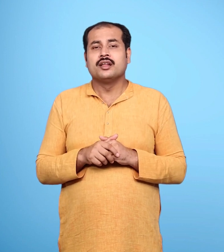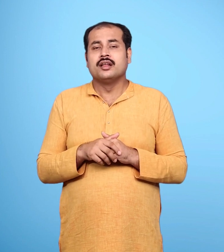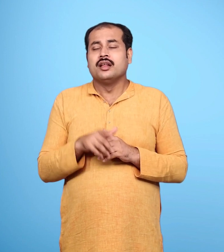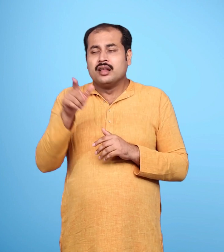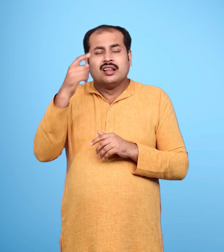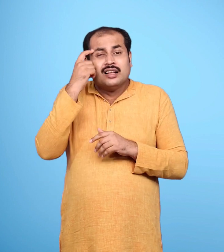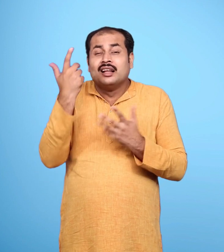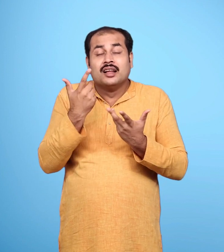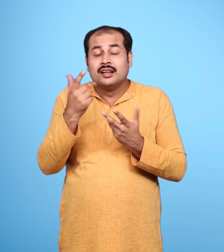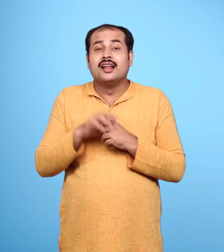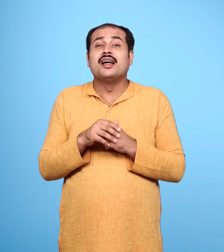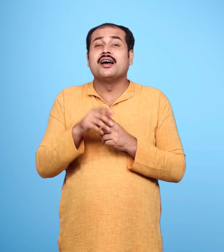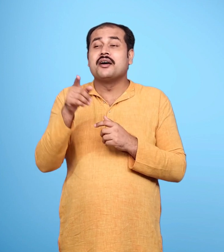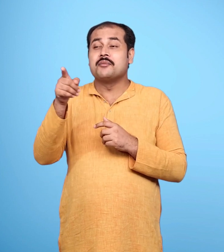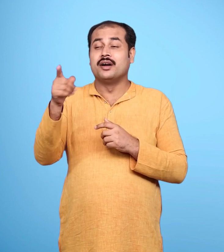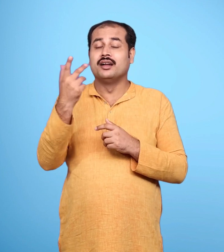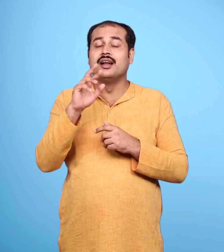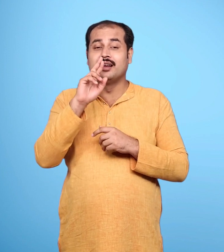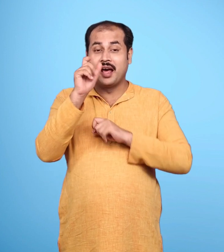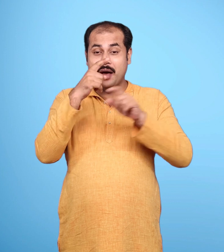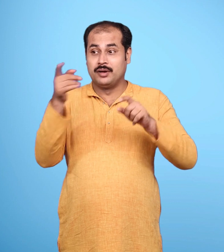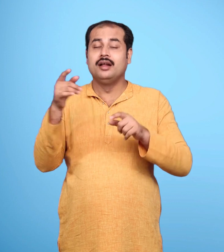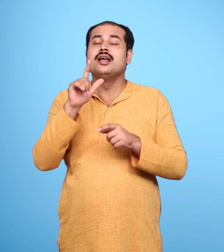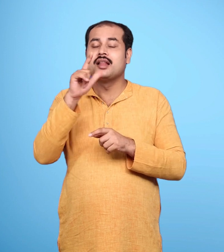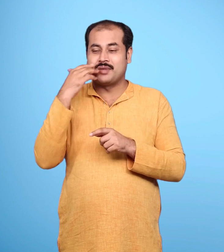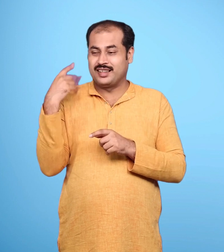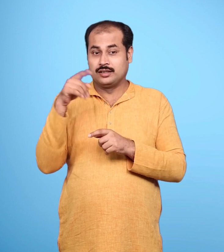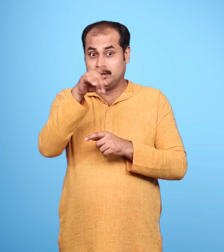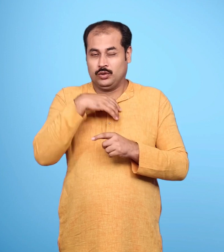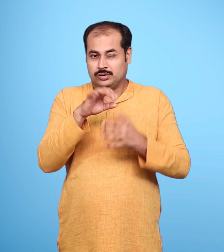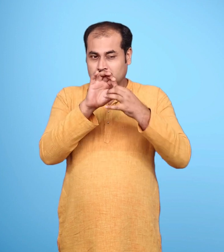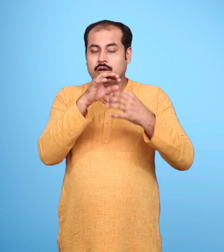लक्षमन की चाल लगा कि लक्षमन राम का भला नहीं चाहते